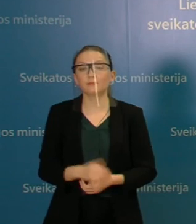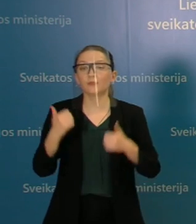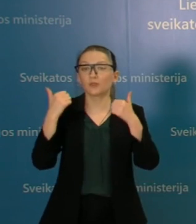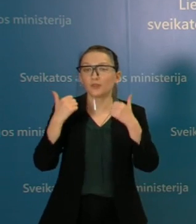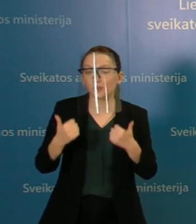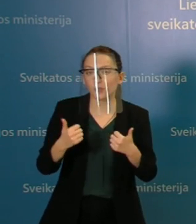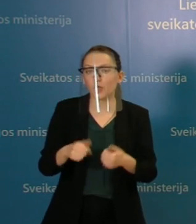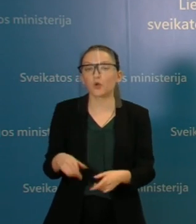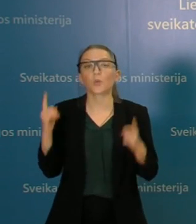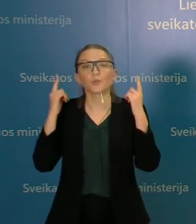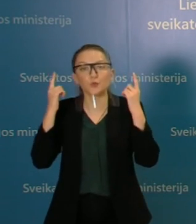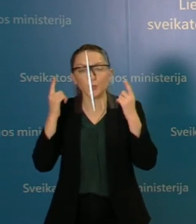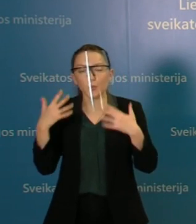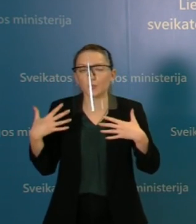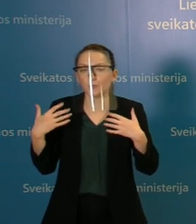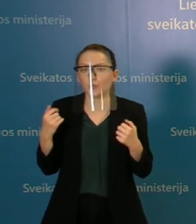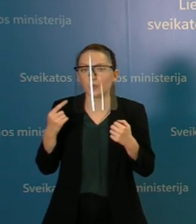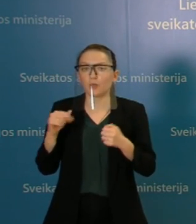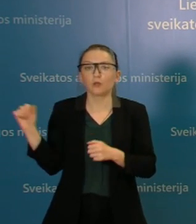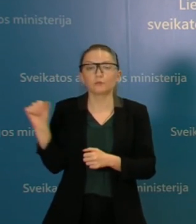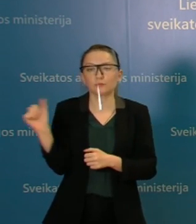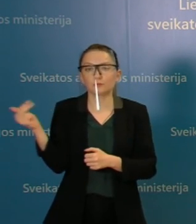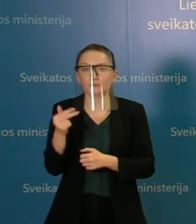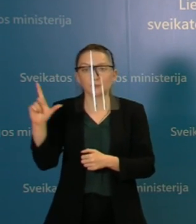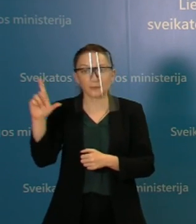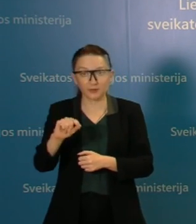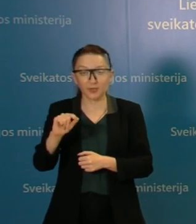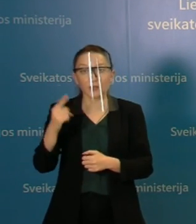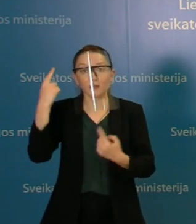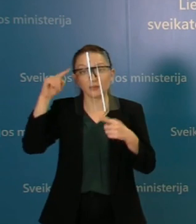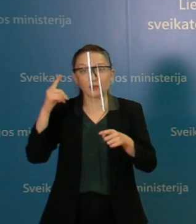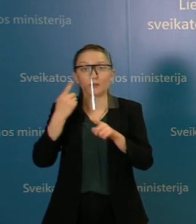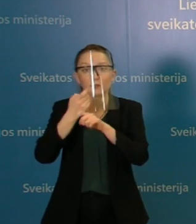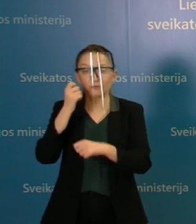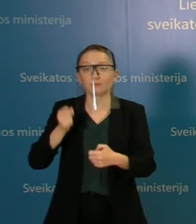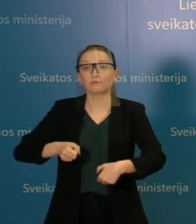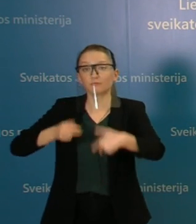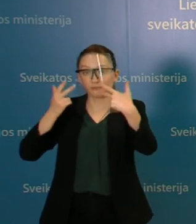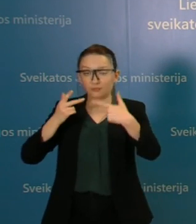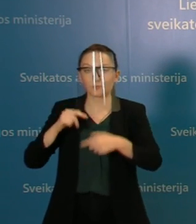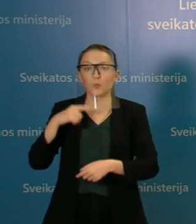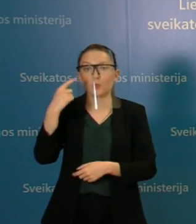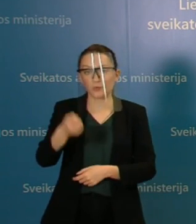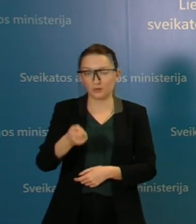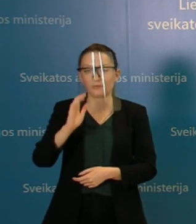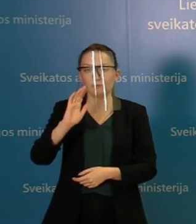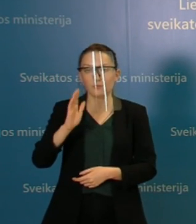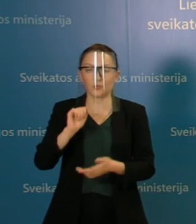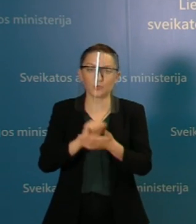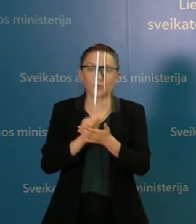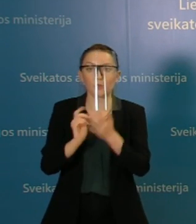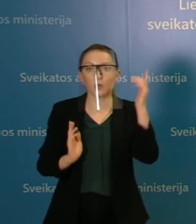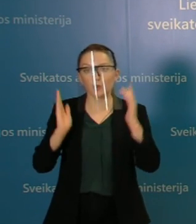ir saugaus ir sveiko ilgojo savaitgalio. Ir iki sustikimų kitą savaitę per nuotolinės paudos